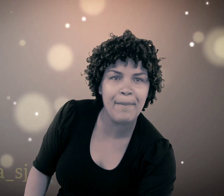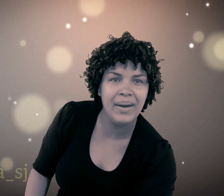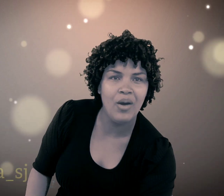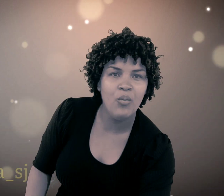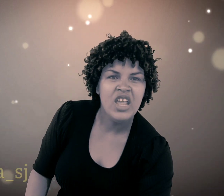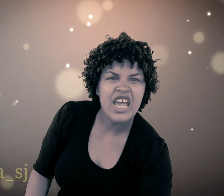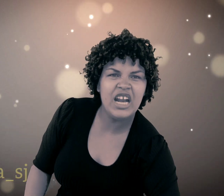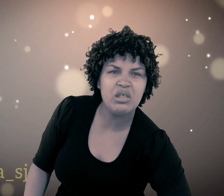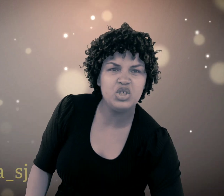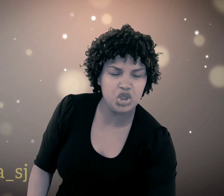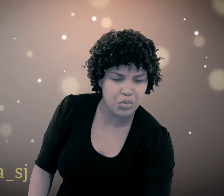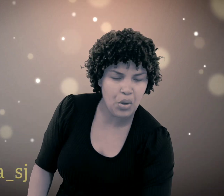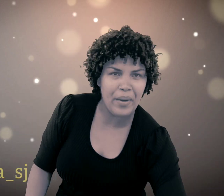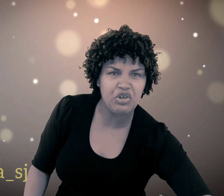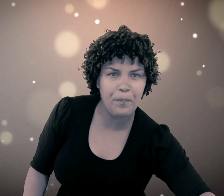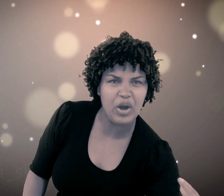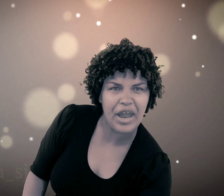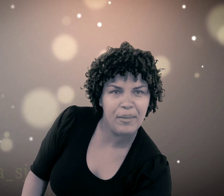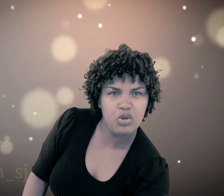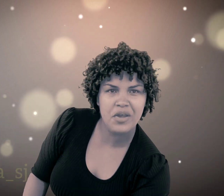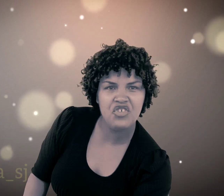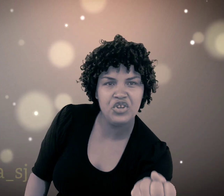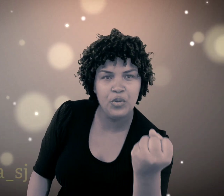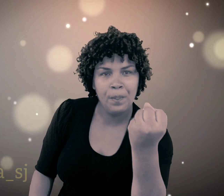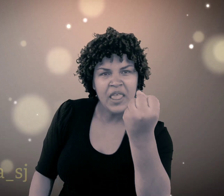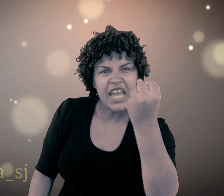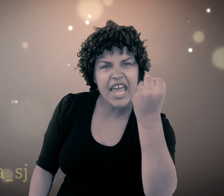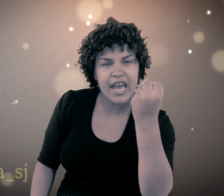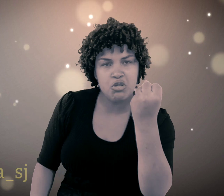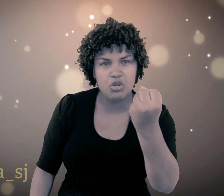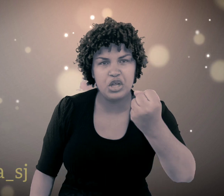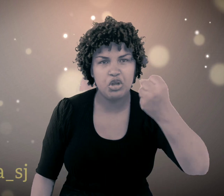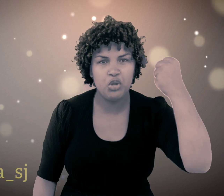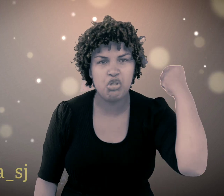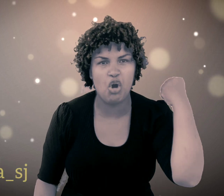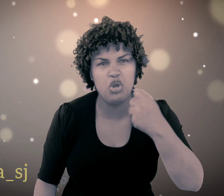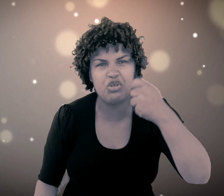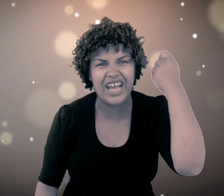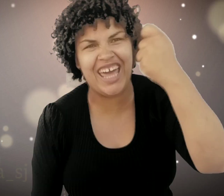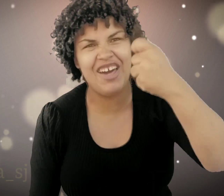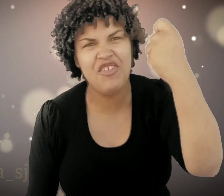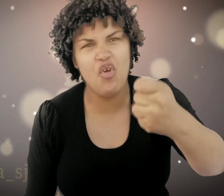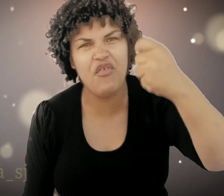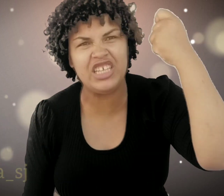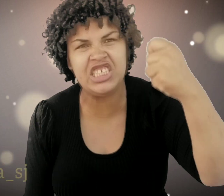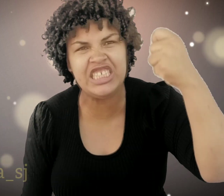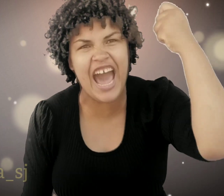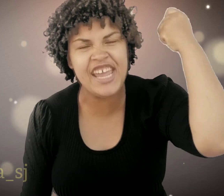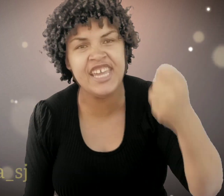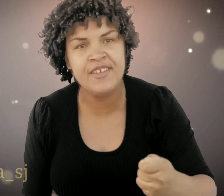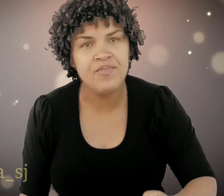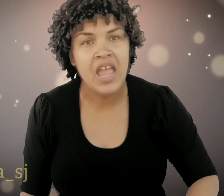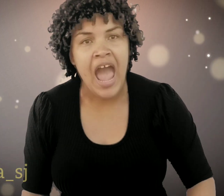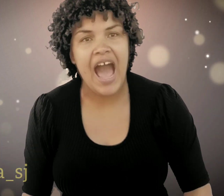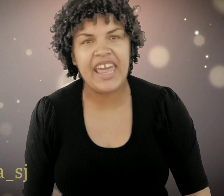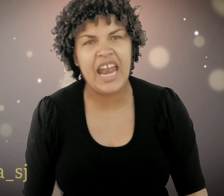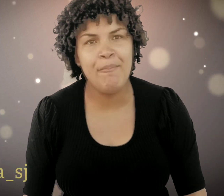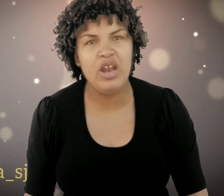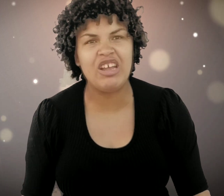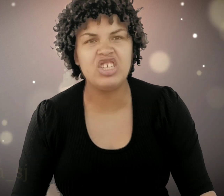mão. Ele sentiu que uma compaixão pegou na mão do menino. E ressuscitou os sonhos daquela viúva de Nain. Aquela mulher já